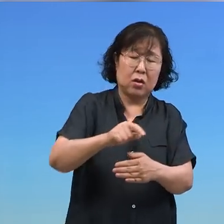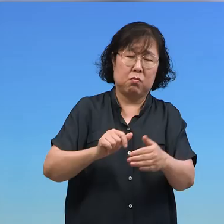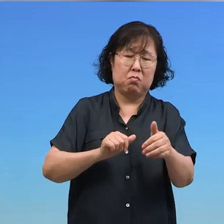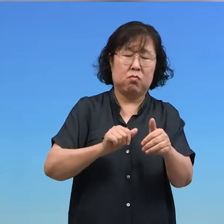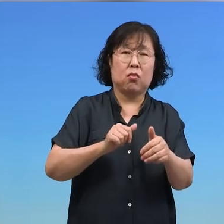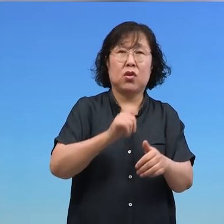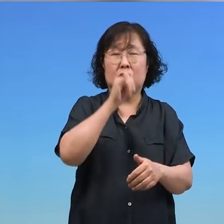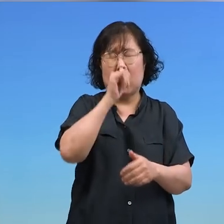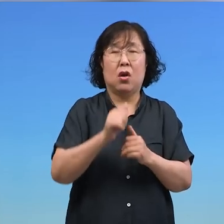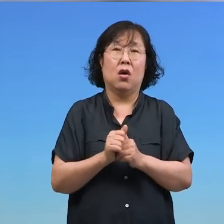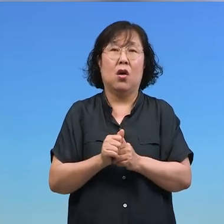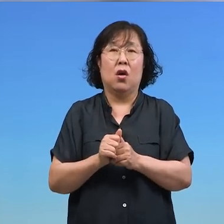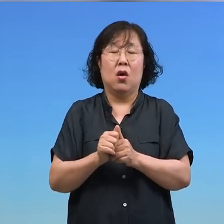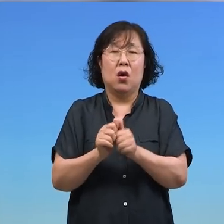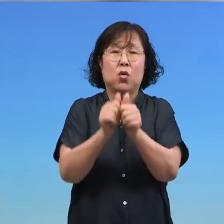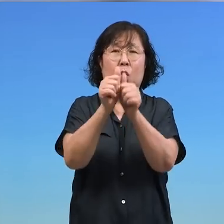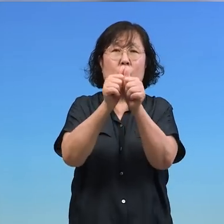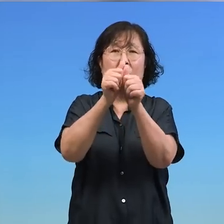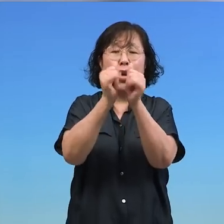동성애 어디까지 왔습니까